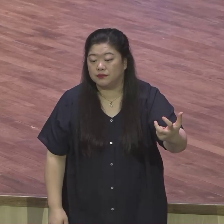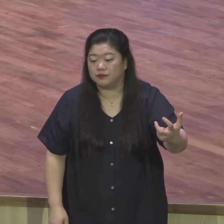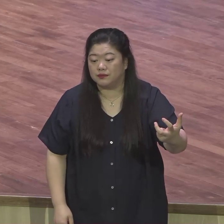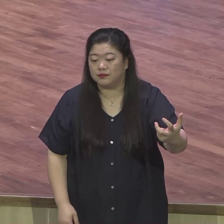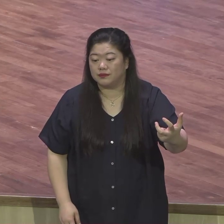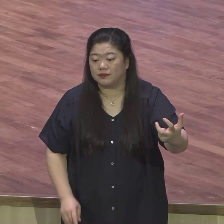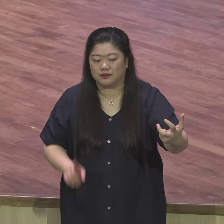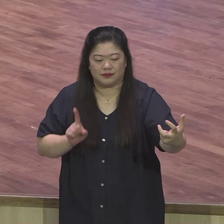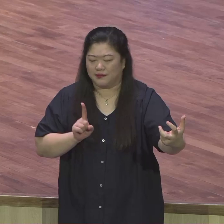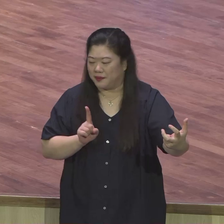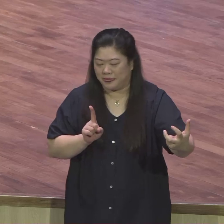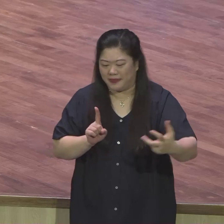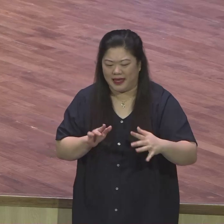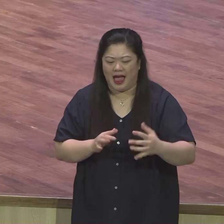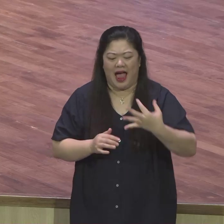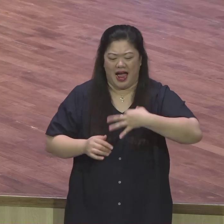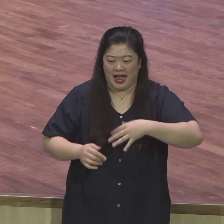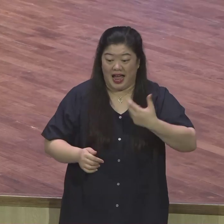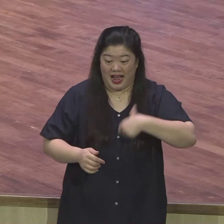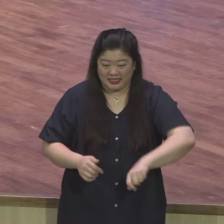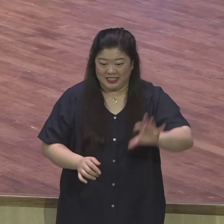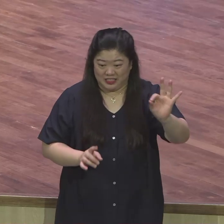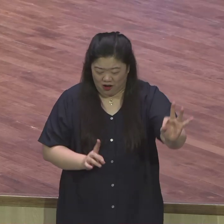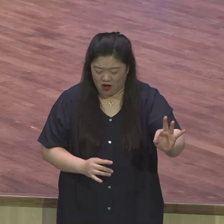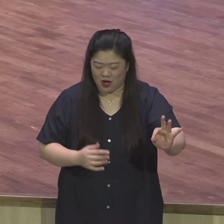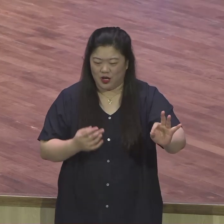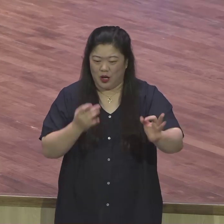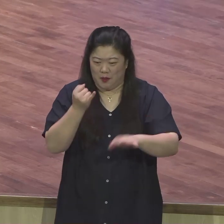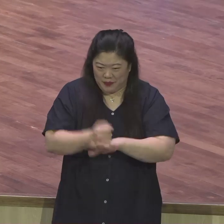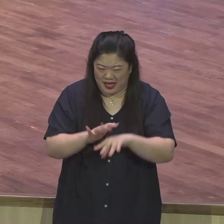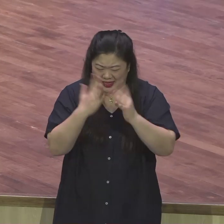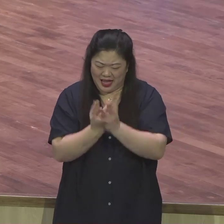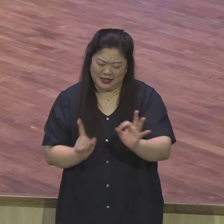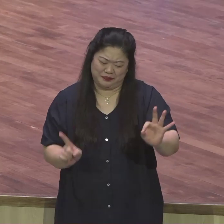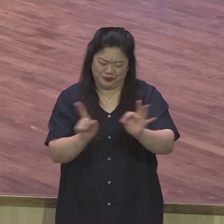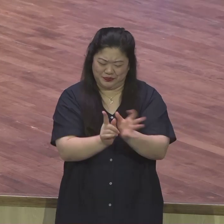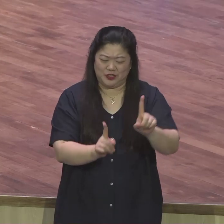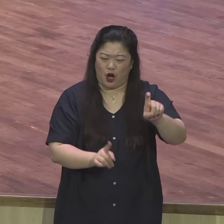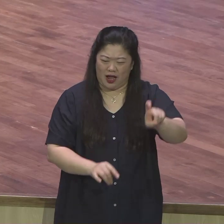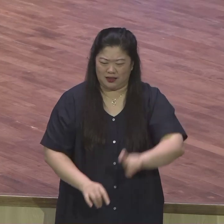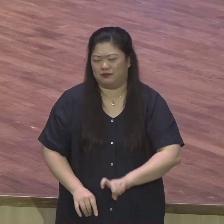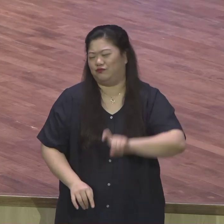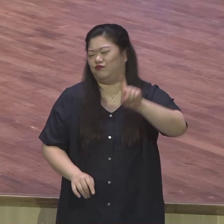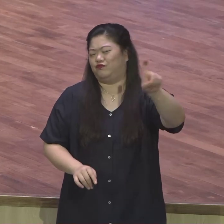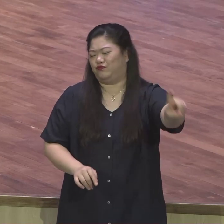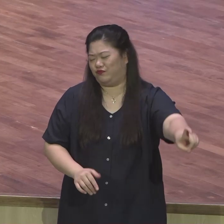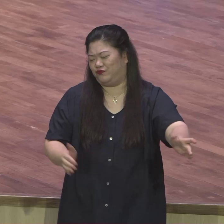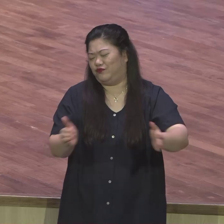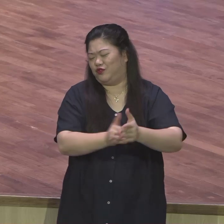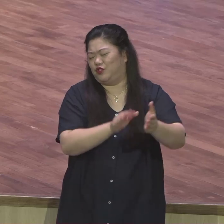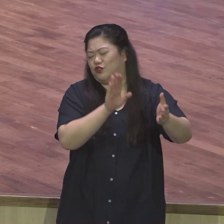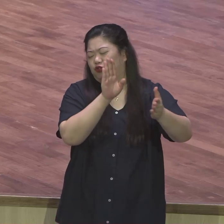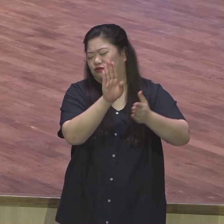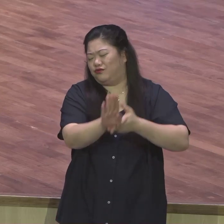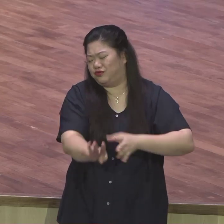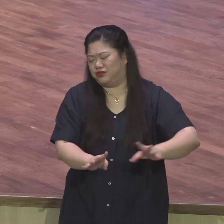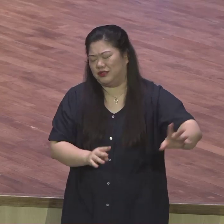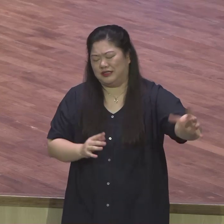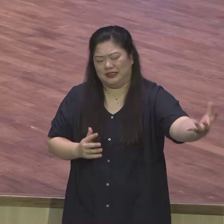아들 요셉 있는 애국으로 다 옵니다. 와가지고 400년 만에 이스라엘